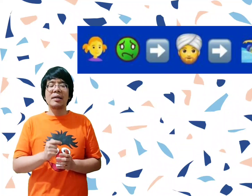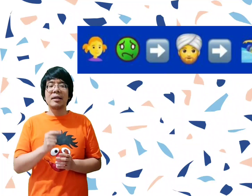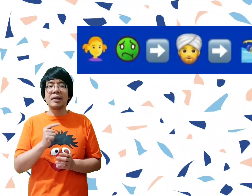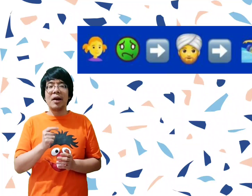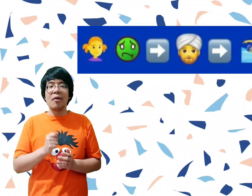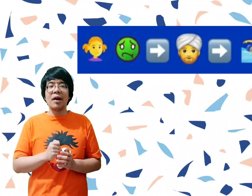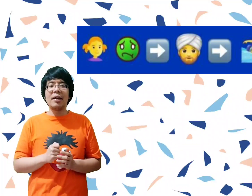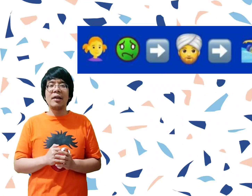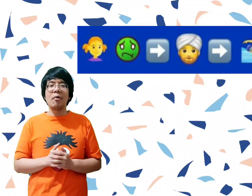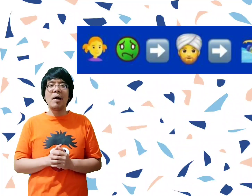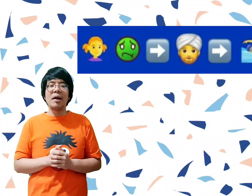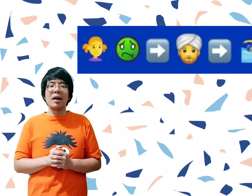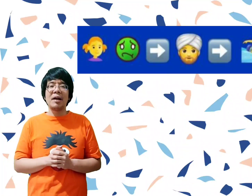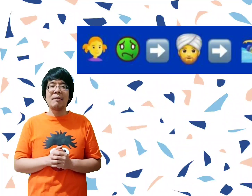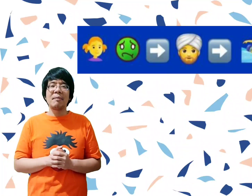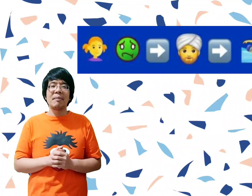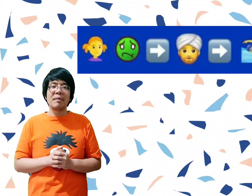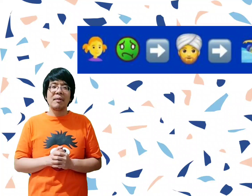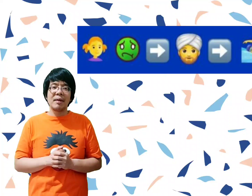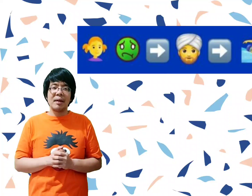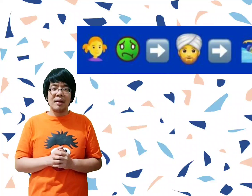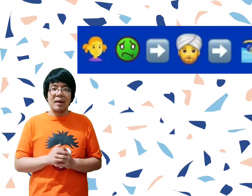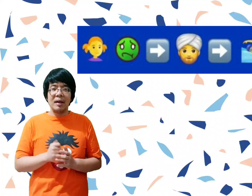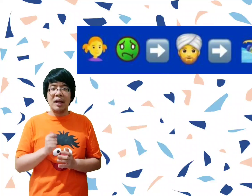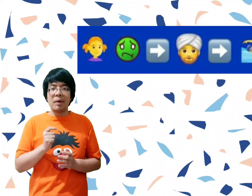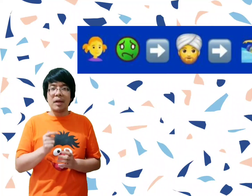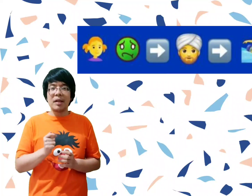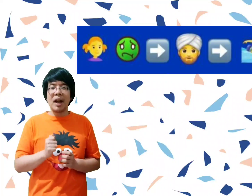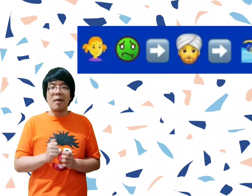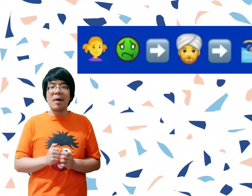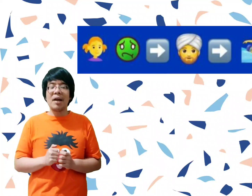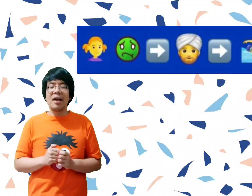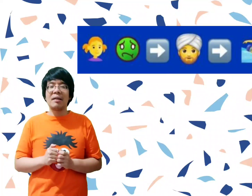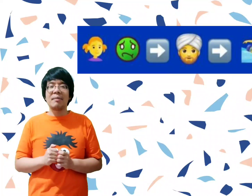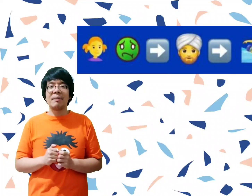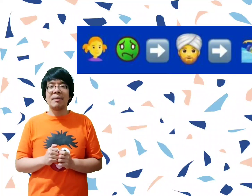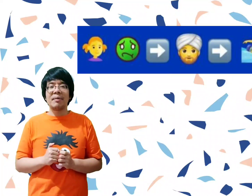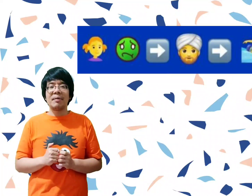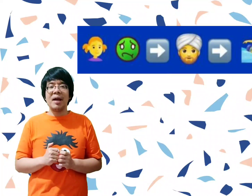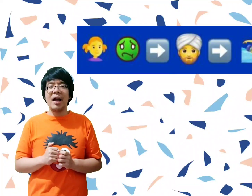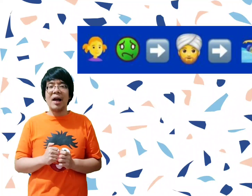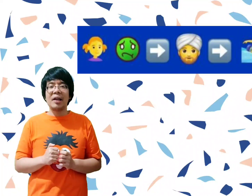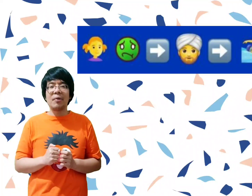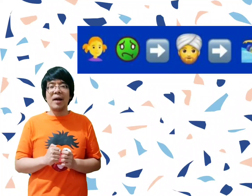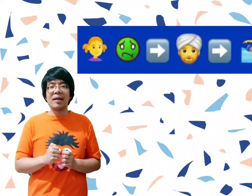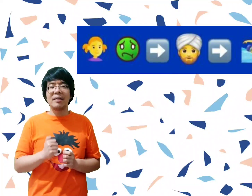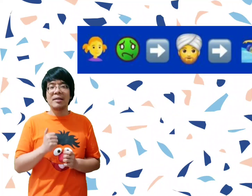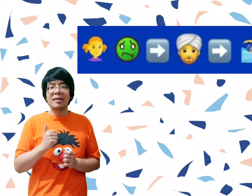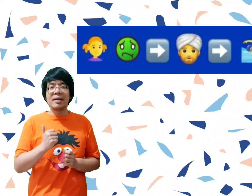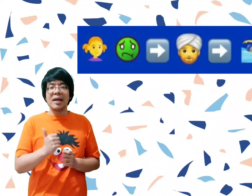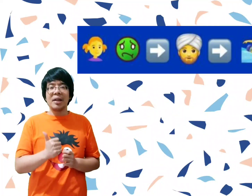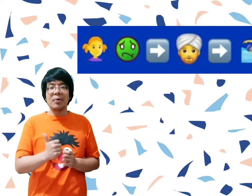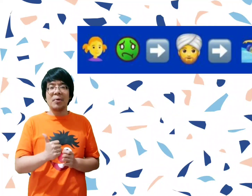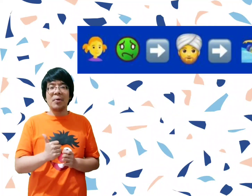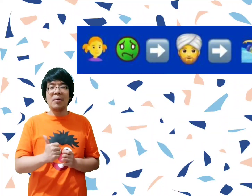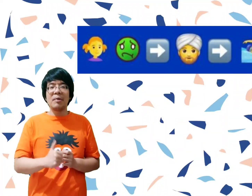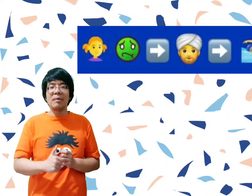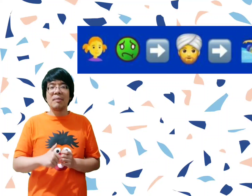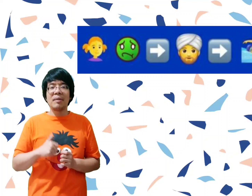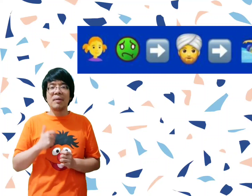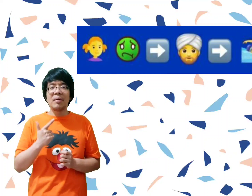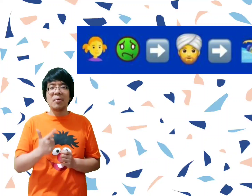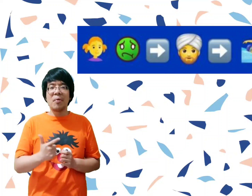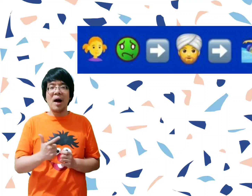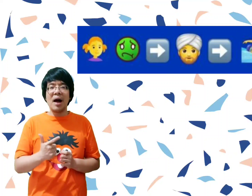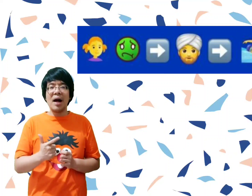pernah nih cerita tentang orang ini jawabannya. Ini di perjanjian lama ya. Udah, kakak hitung ah. Satu,